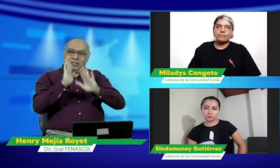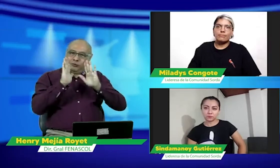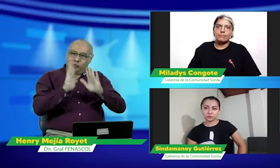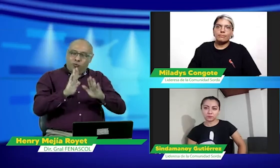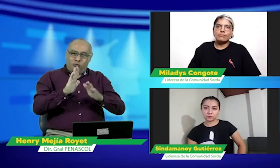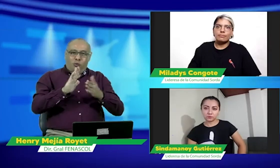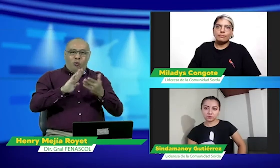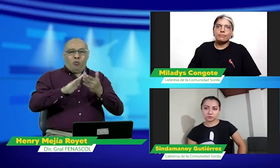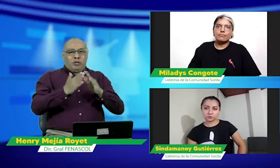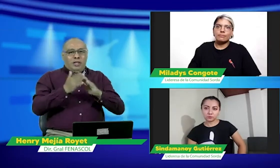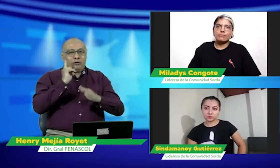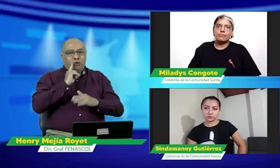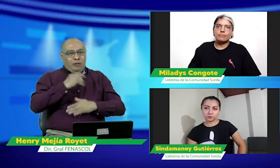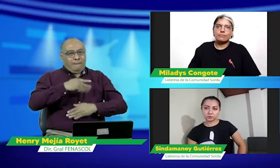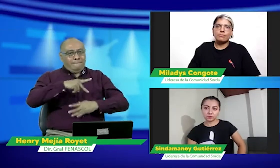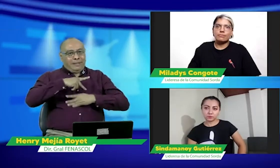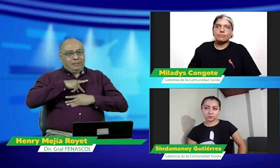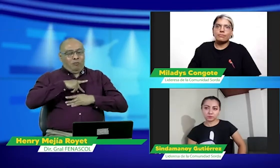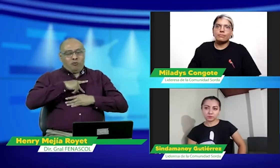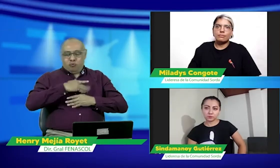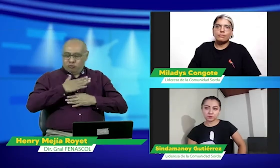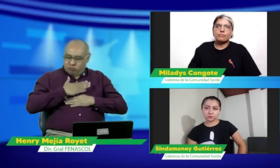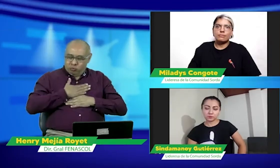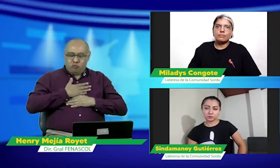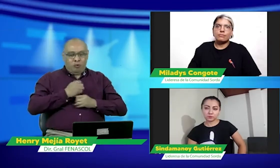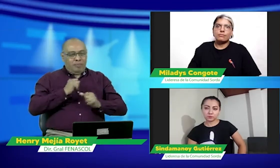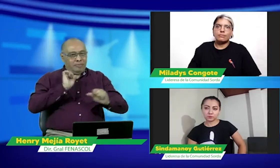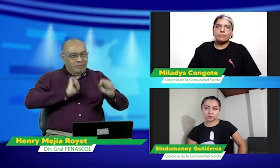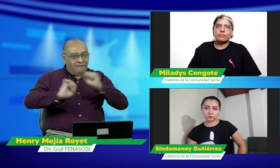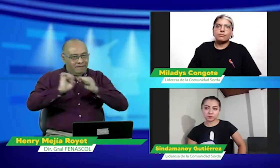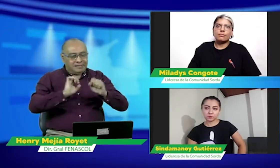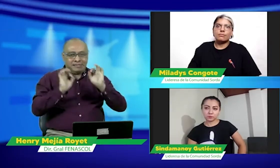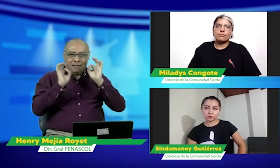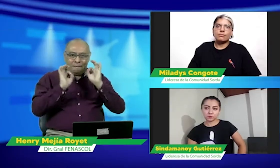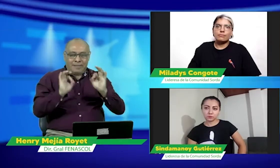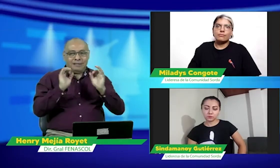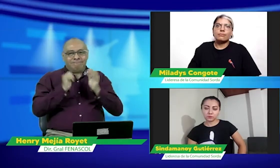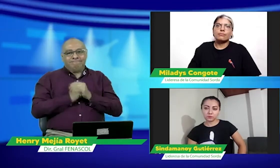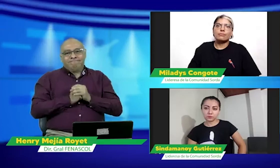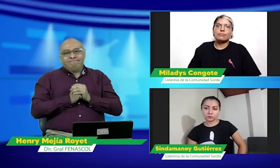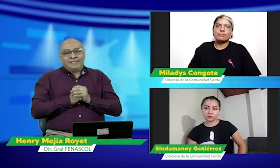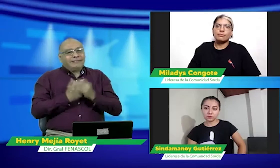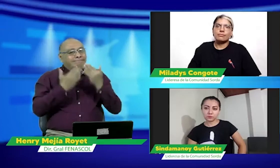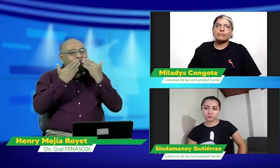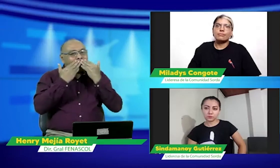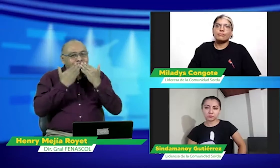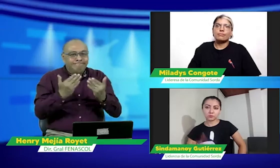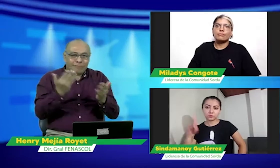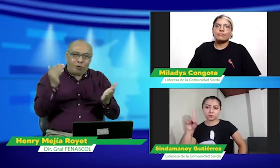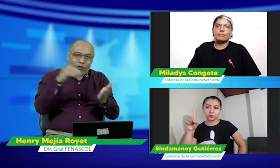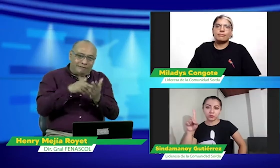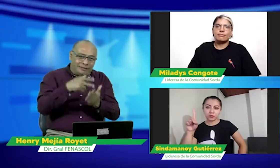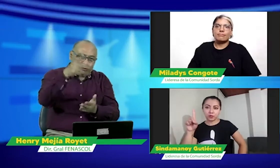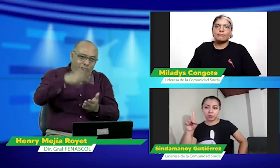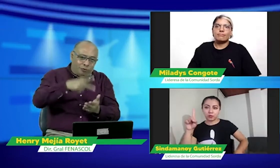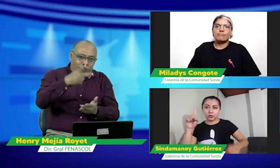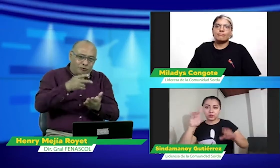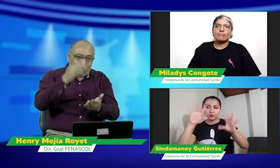el mismo fin y es el de la lengua de señas como patrimonio cultural de la comunidad por esa defensa de ese